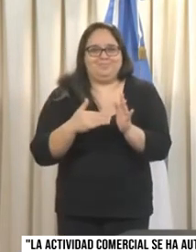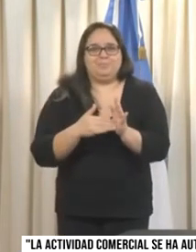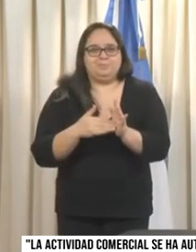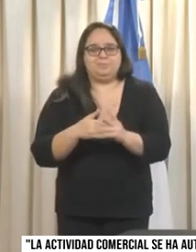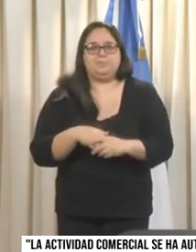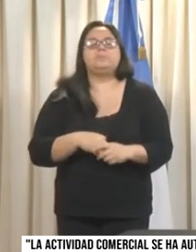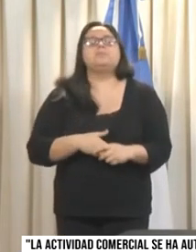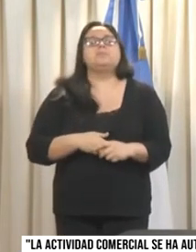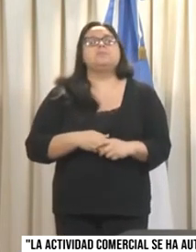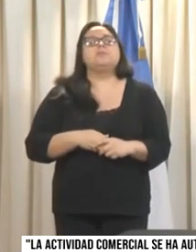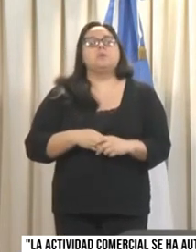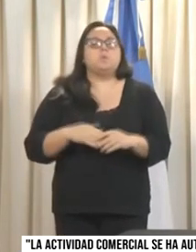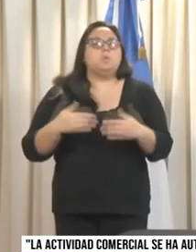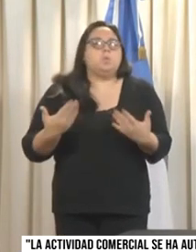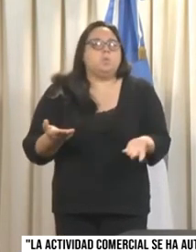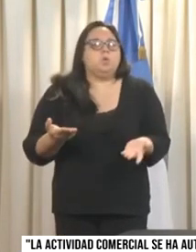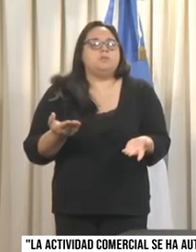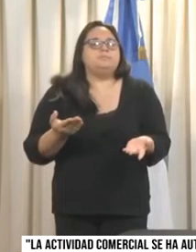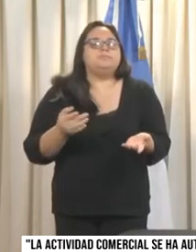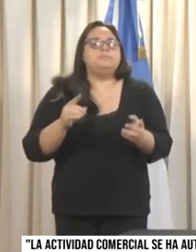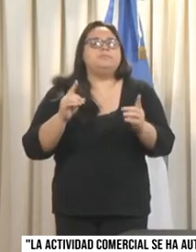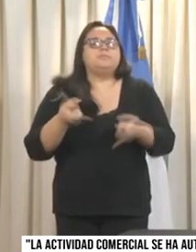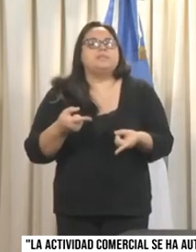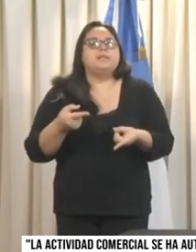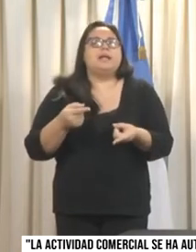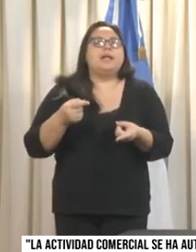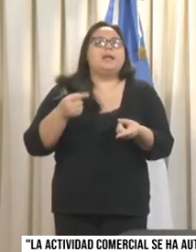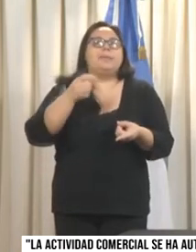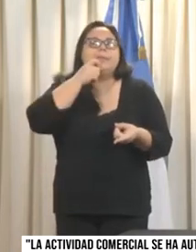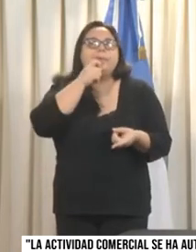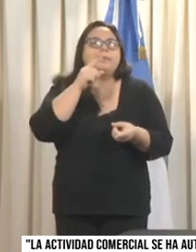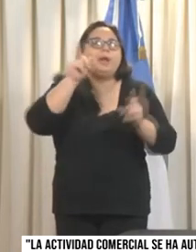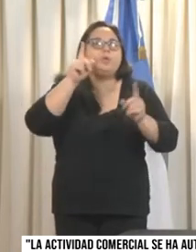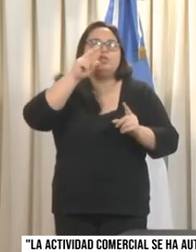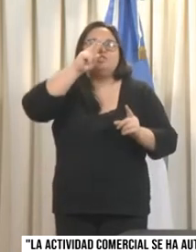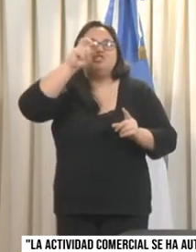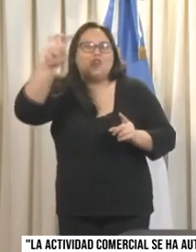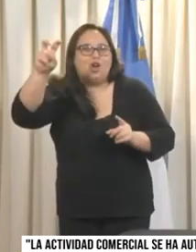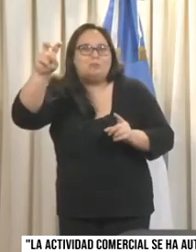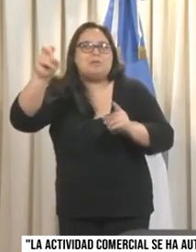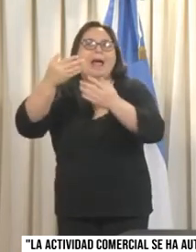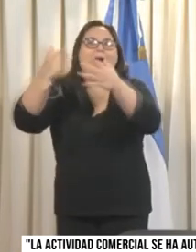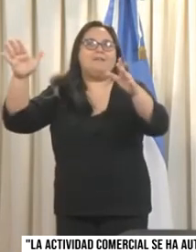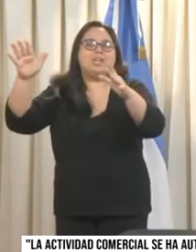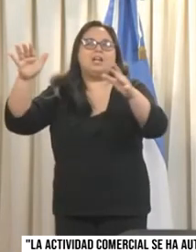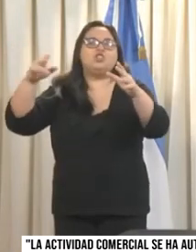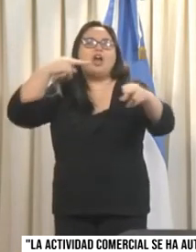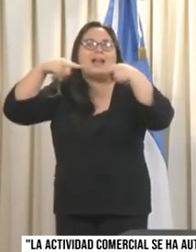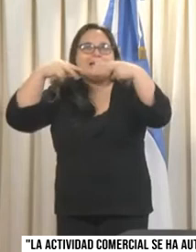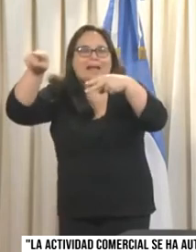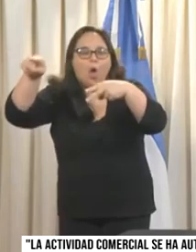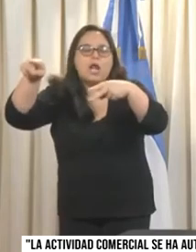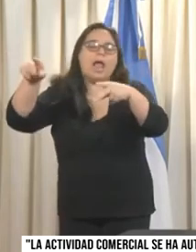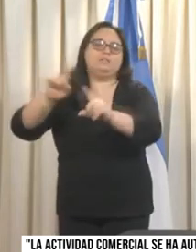centros comerciales. Por supuesto, siempre aquellos centros comerciales que tienen patios de comidas, los patios de comidas no están en esta